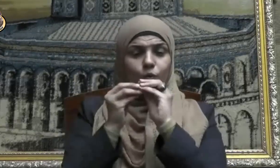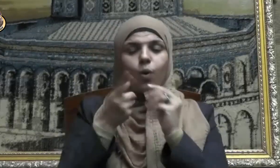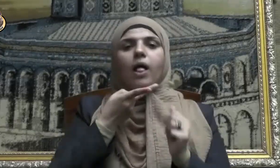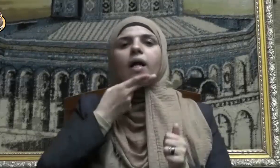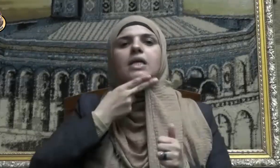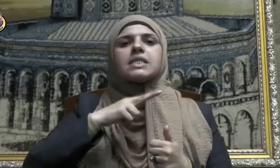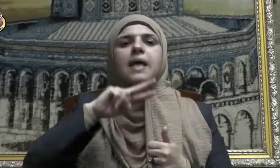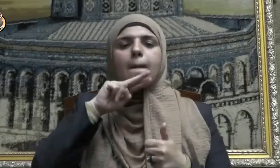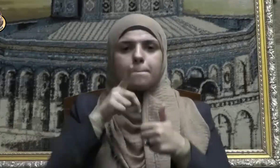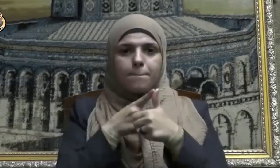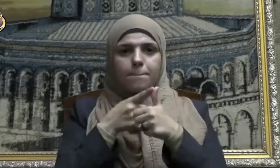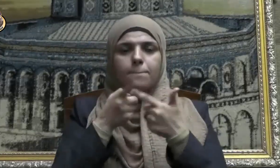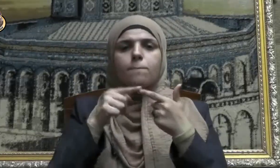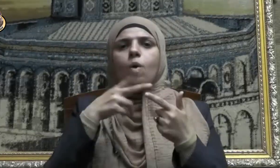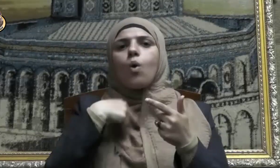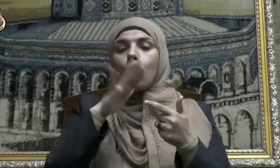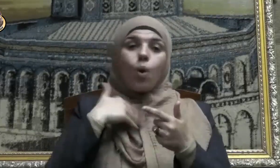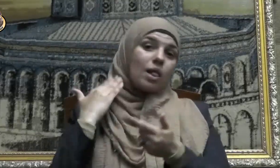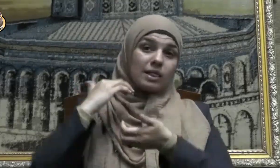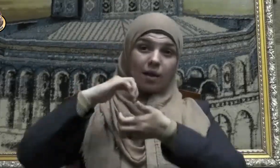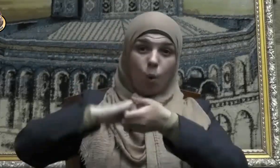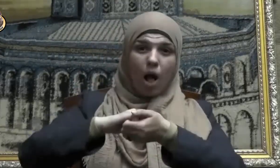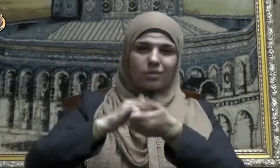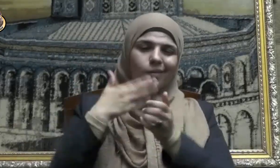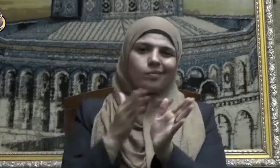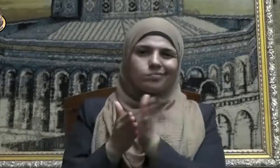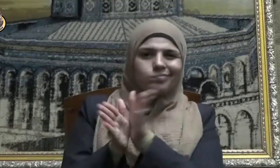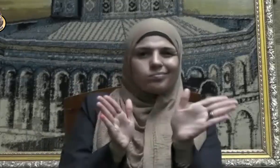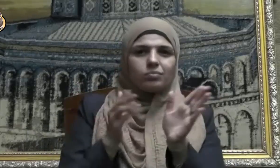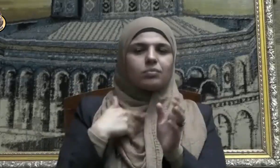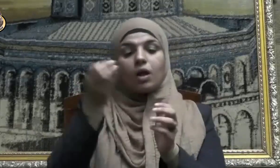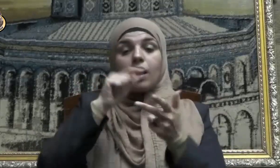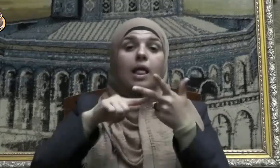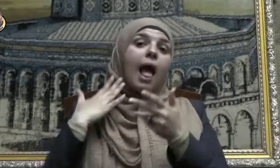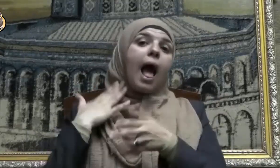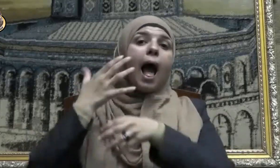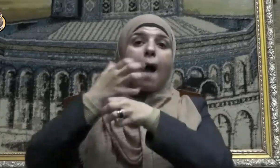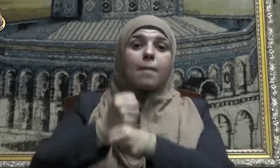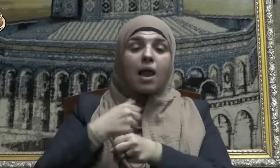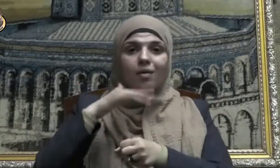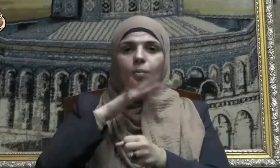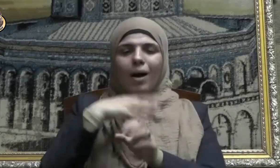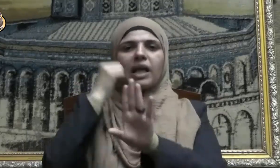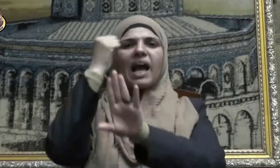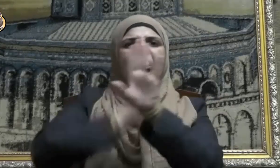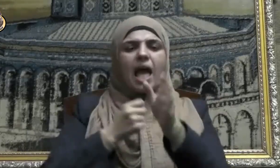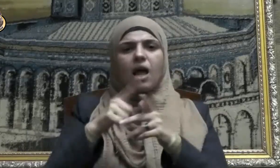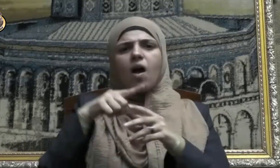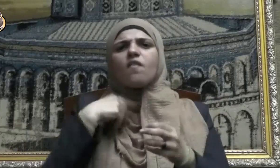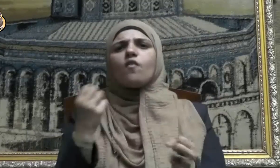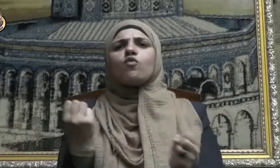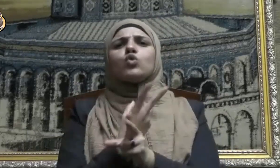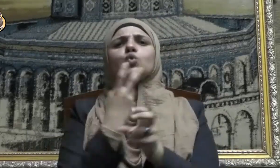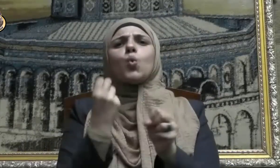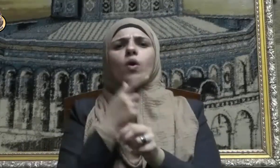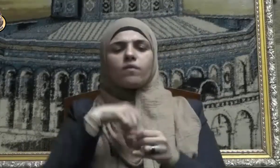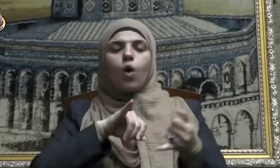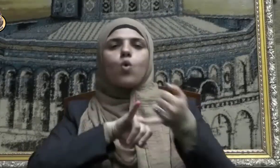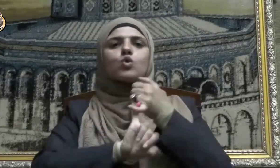وخلف الوعد وخيانة الأمانة والفجور في الخصومة وهي